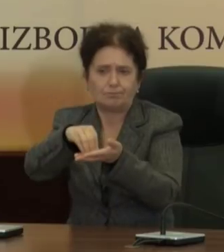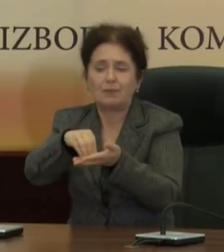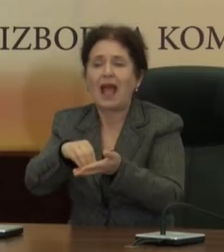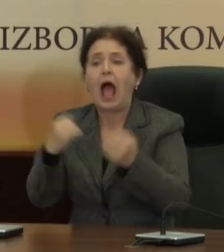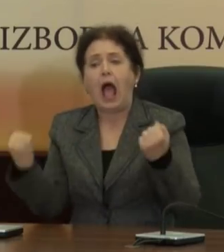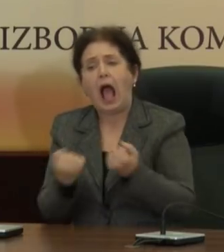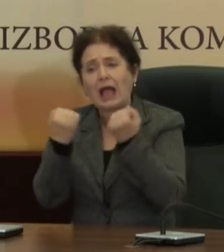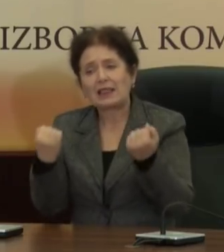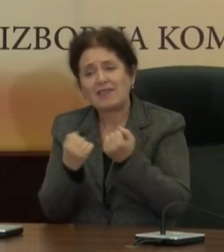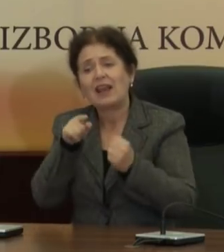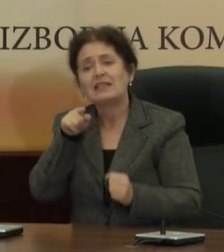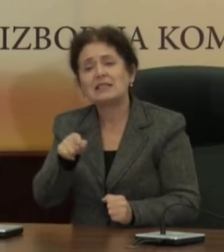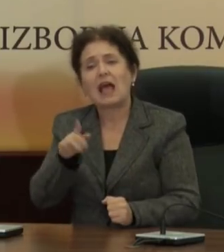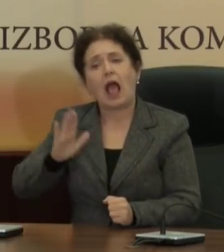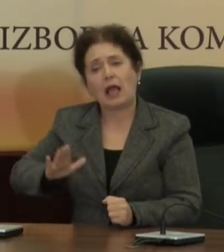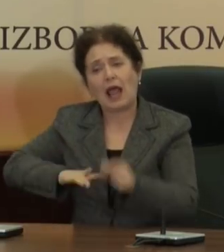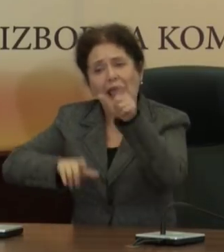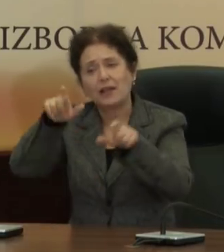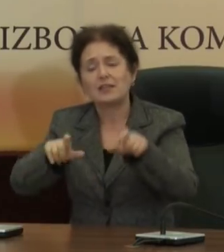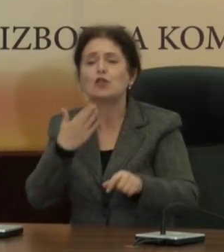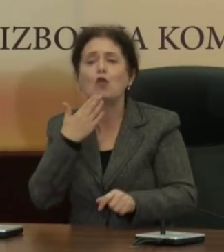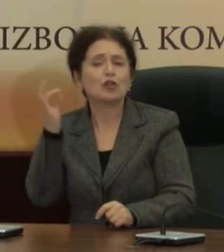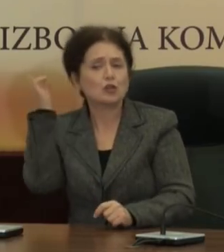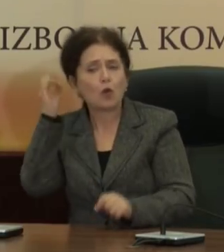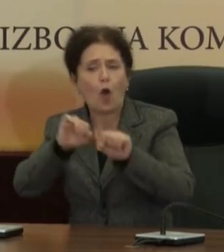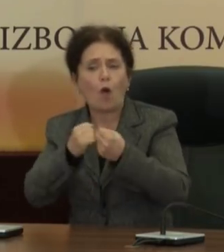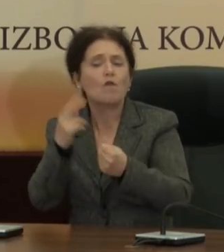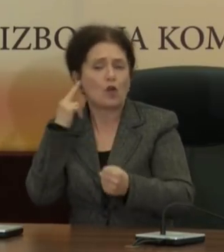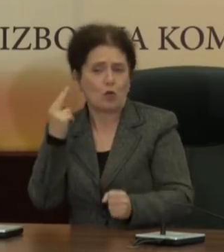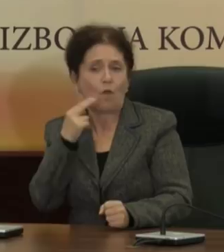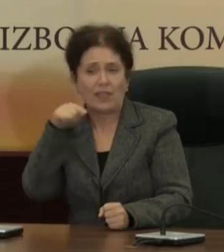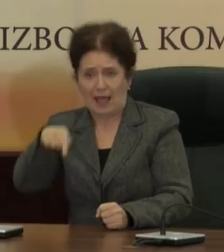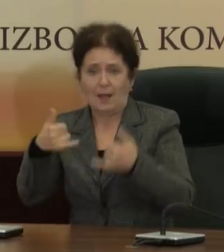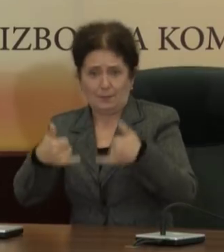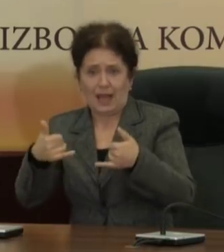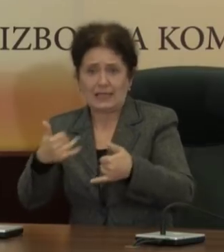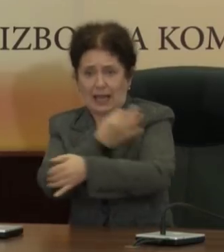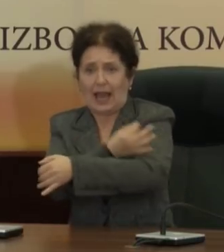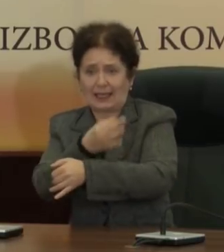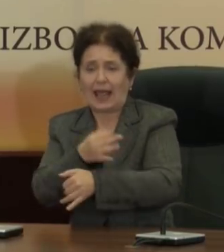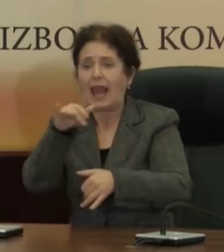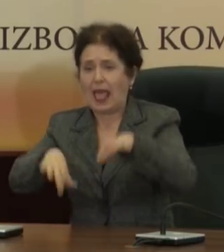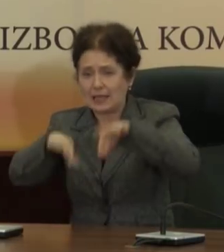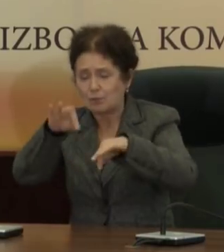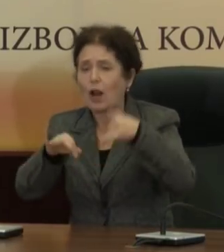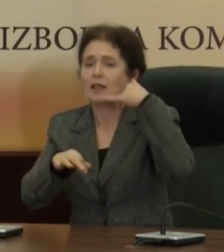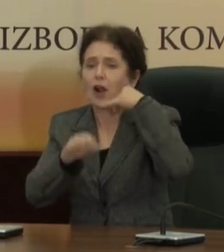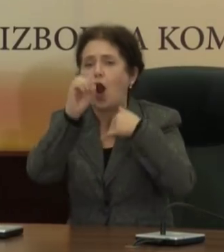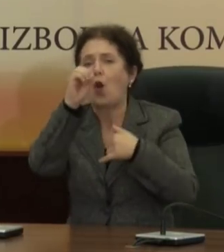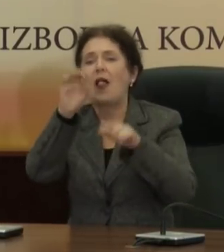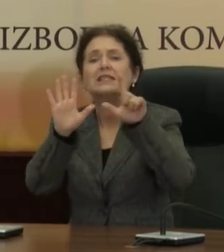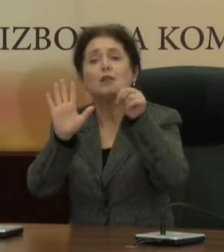Активен за граѓаните со оштатен слух и говор на денот на изборите Кеа биде и телефонскиот број